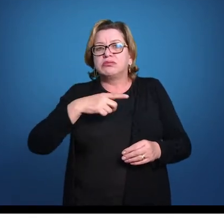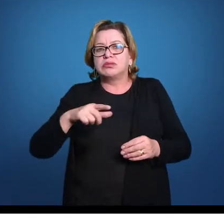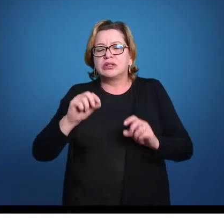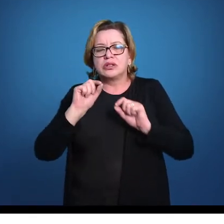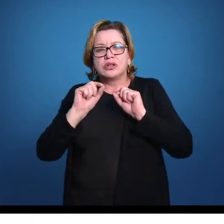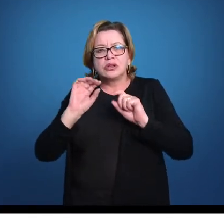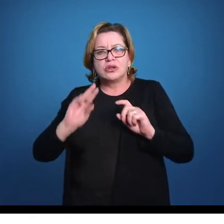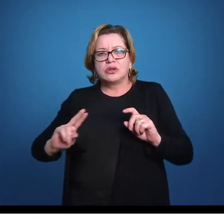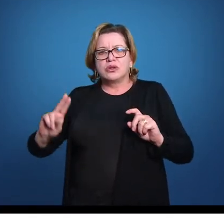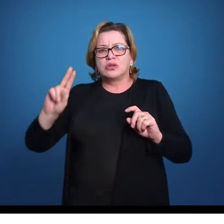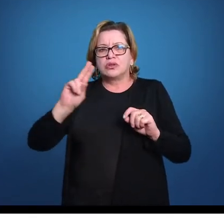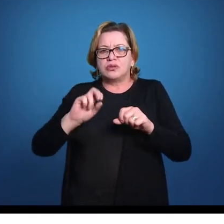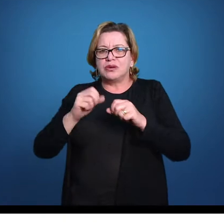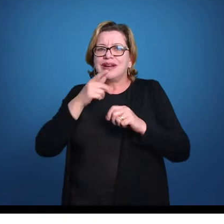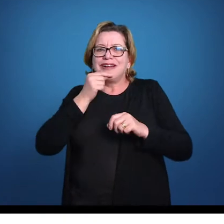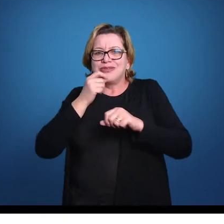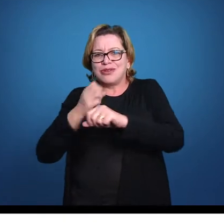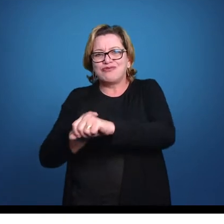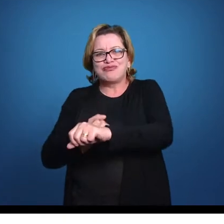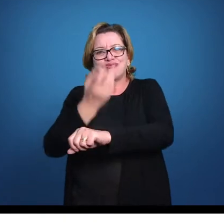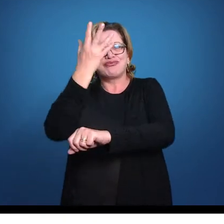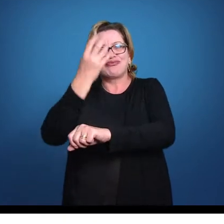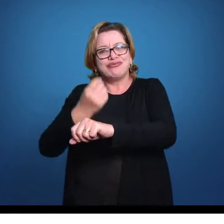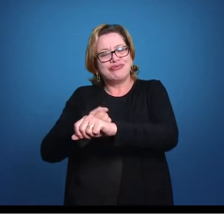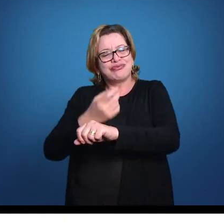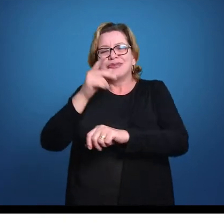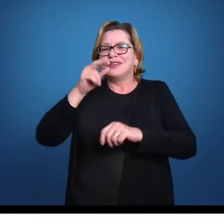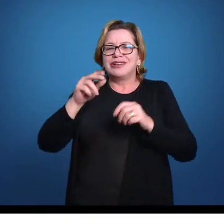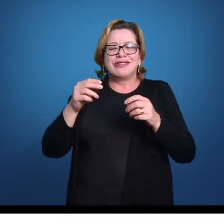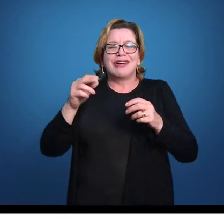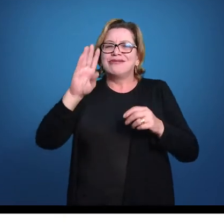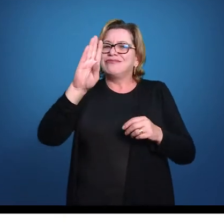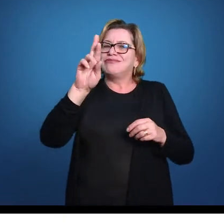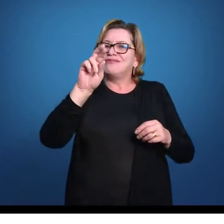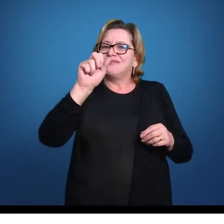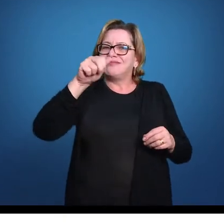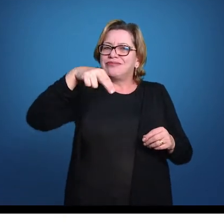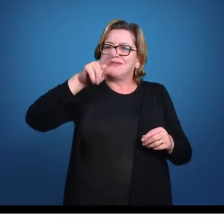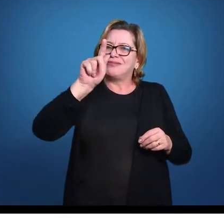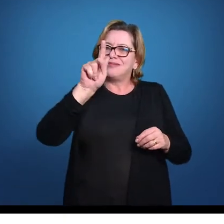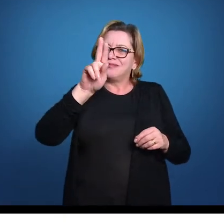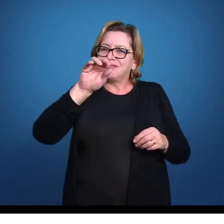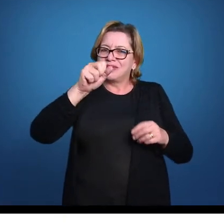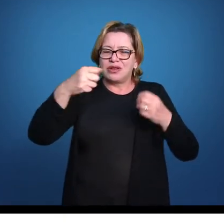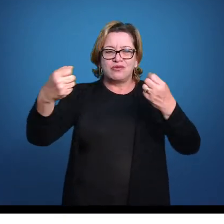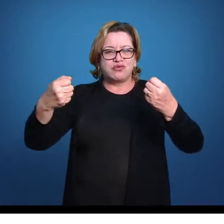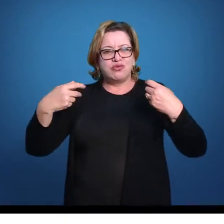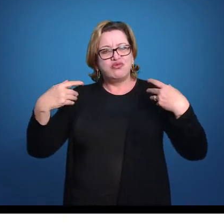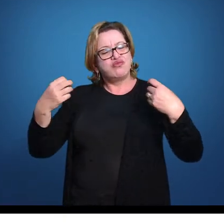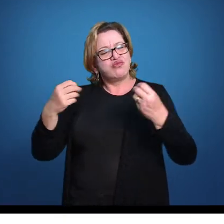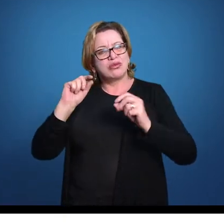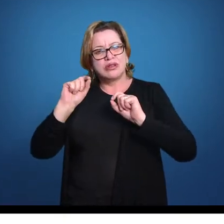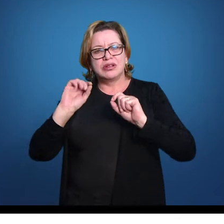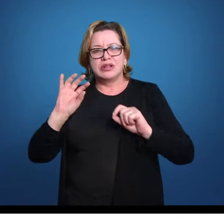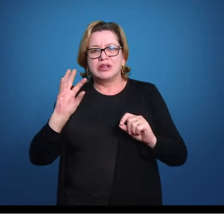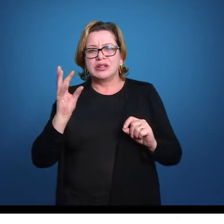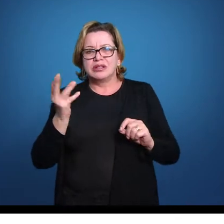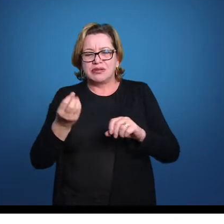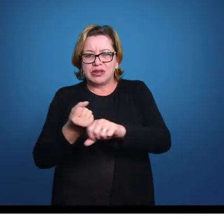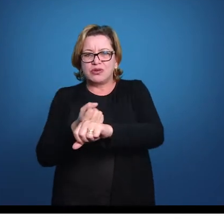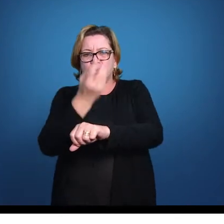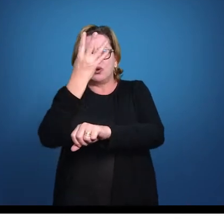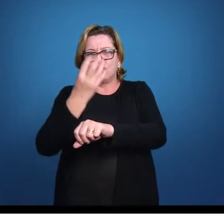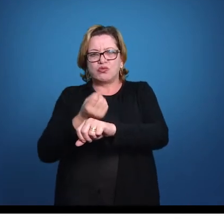funciona como saída de água, assim como as fendas branquiais. água entra pela boca e sai pelas fendas branquiais e sai pelo